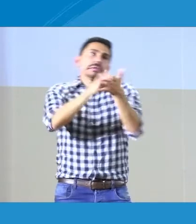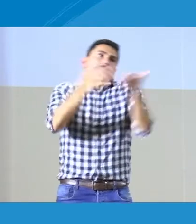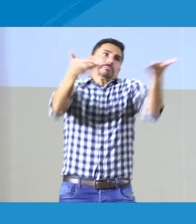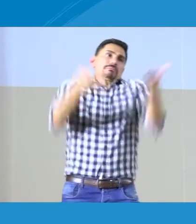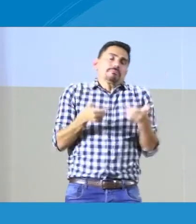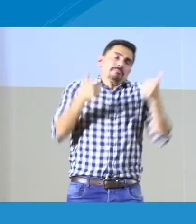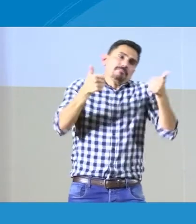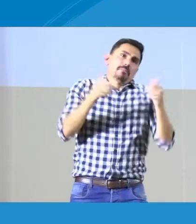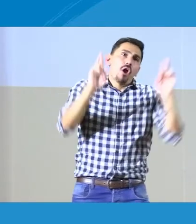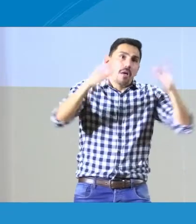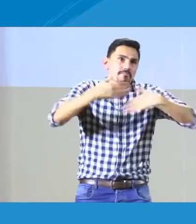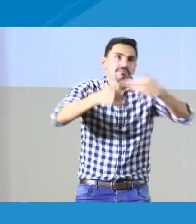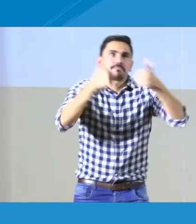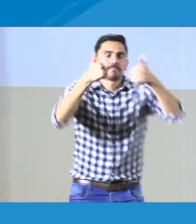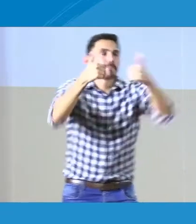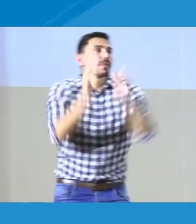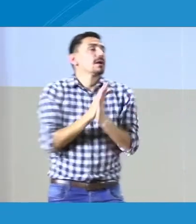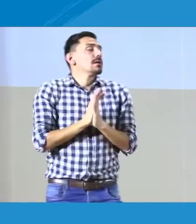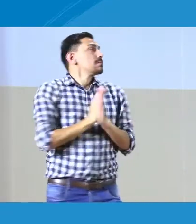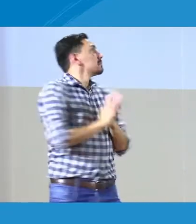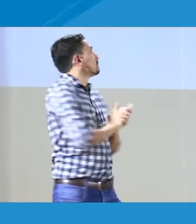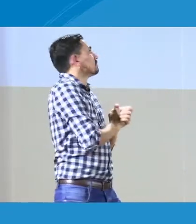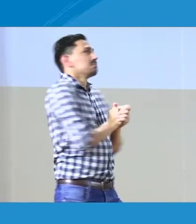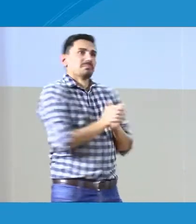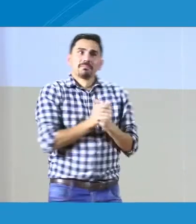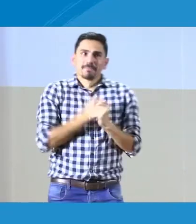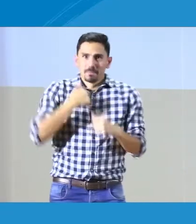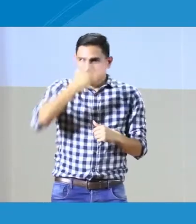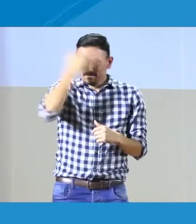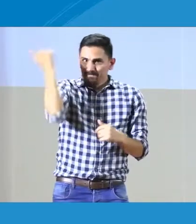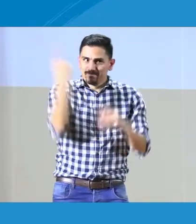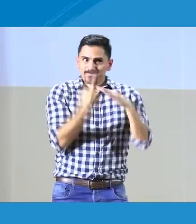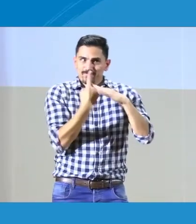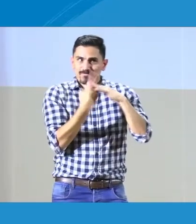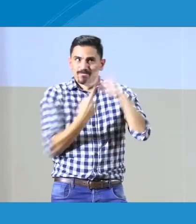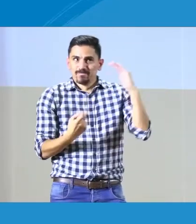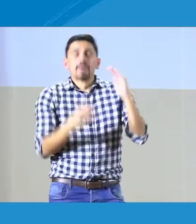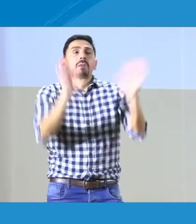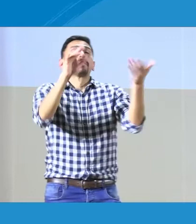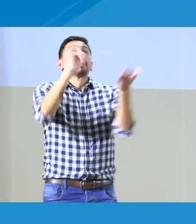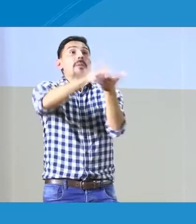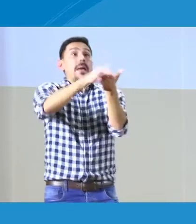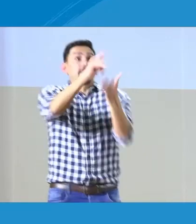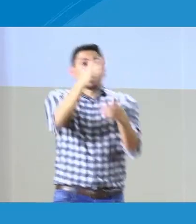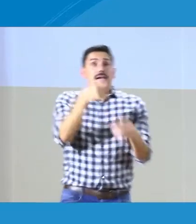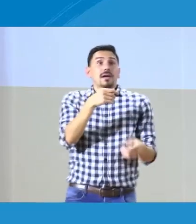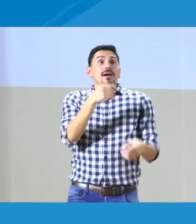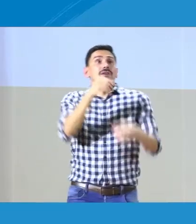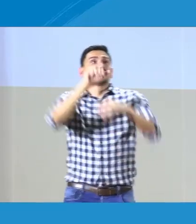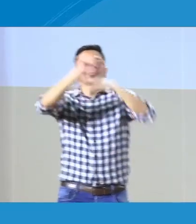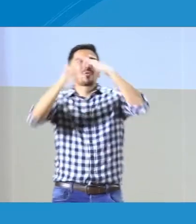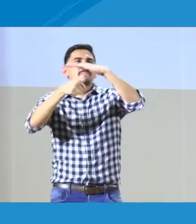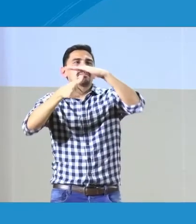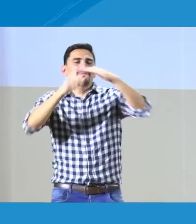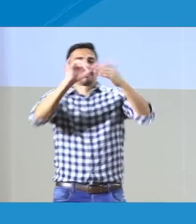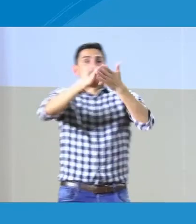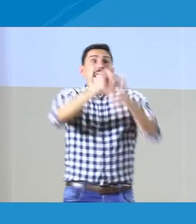estamos tanto en la virtualidad como pues acá en el auditorio, entonces tocaba hacer algunos ajustes. ¿Dónde quedé? Bueno, ya recuerdo. Estaba